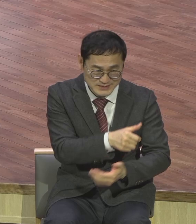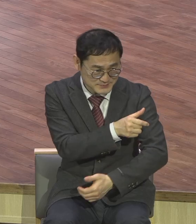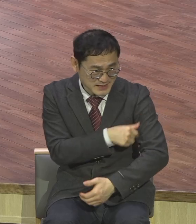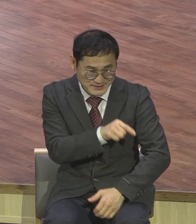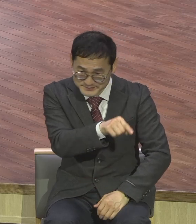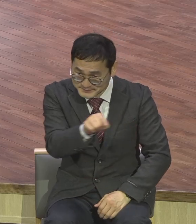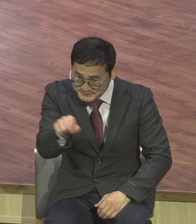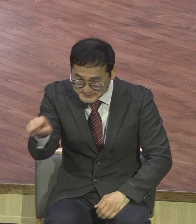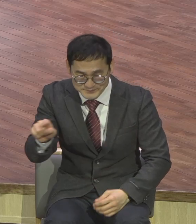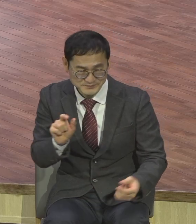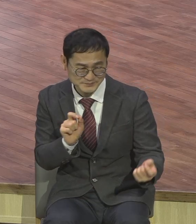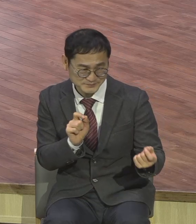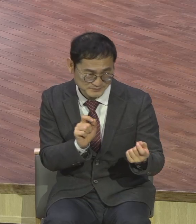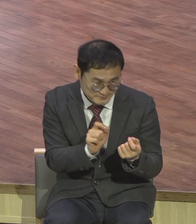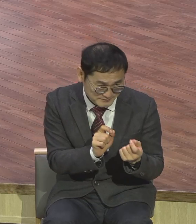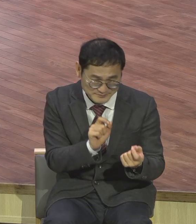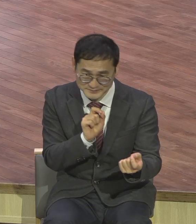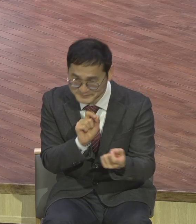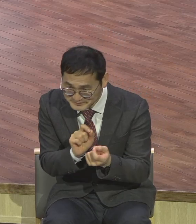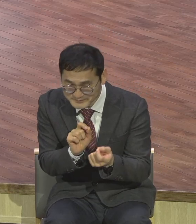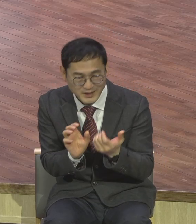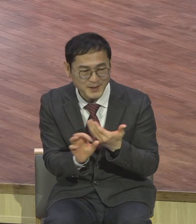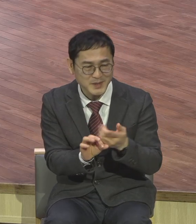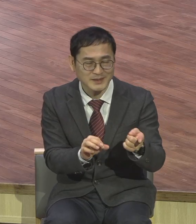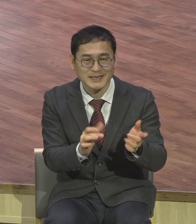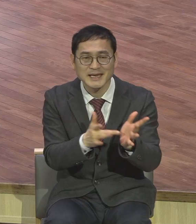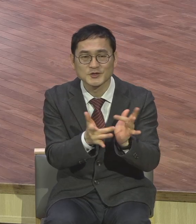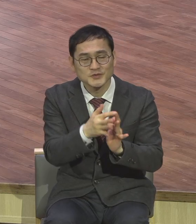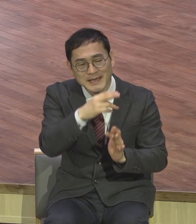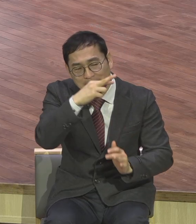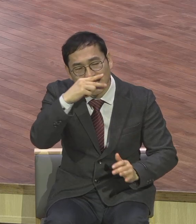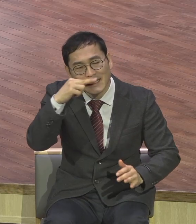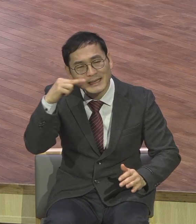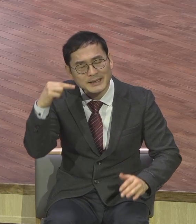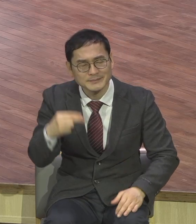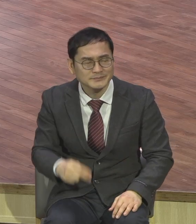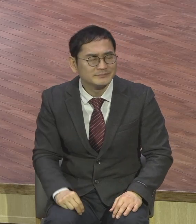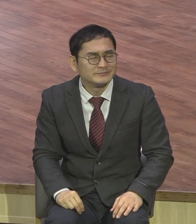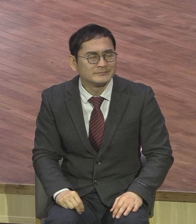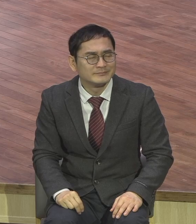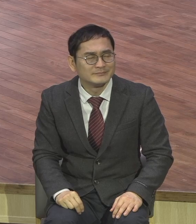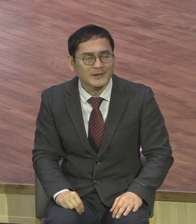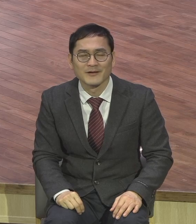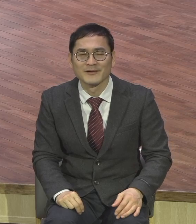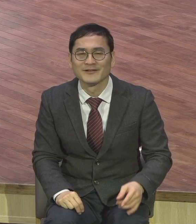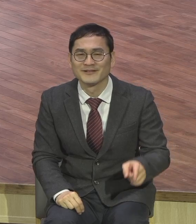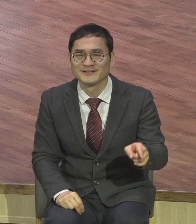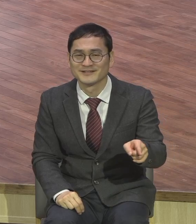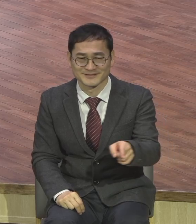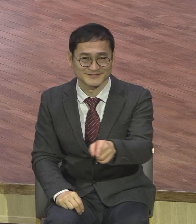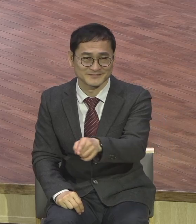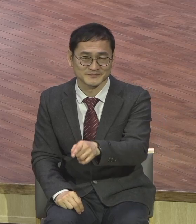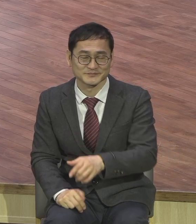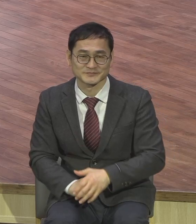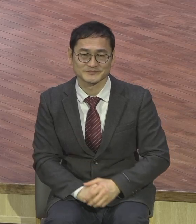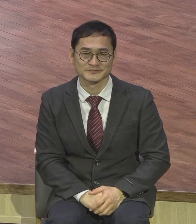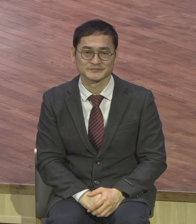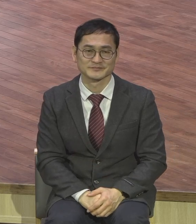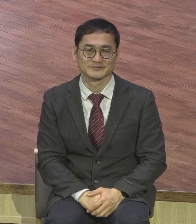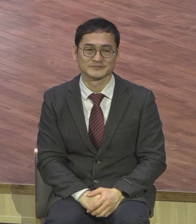예수 향기가 나 향기가 나 그분들이 그분이 어떻게 활로라해서 예수를 믿게